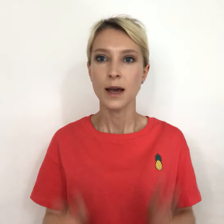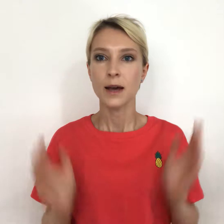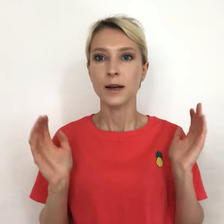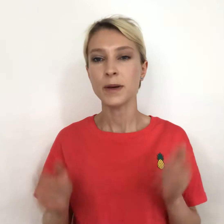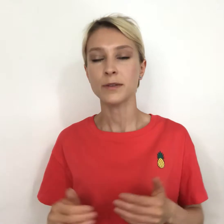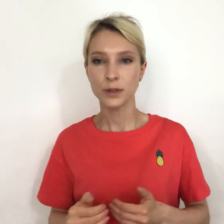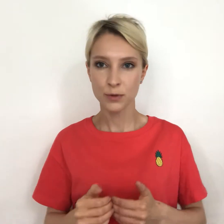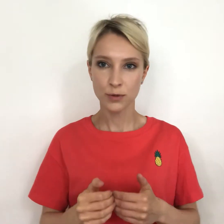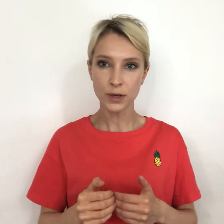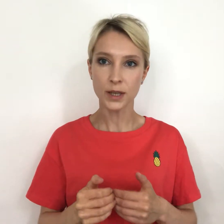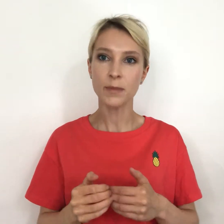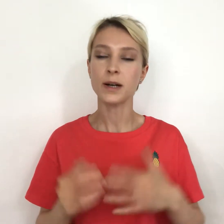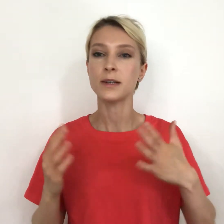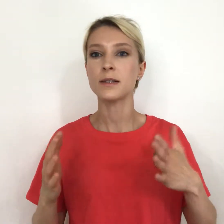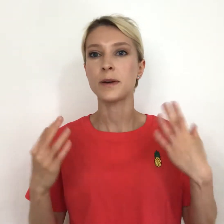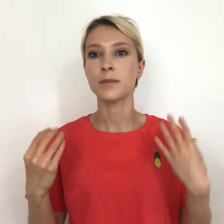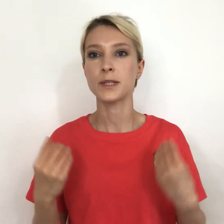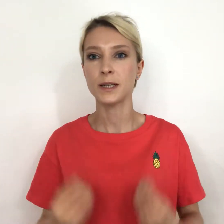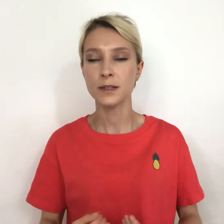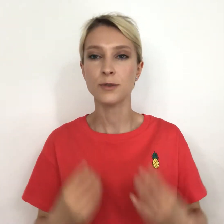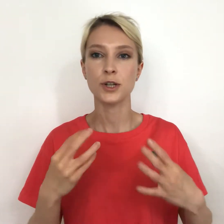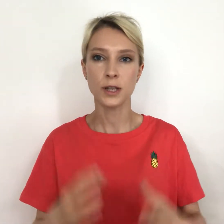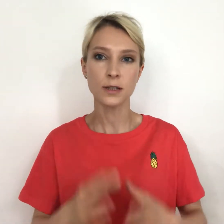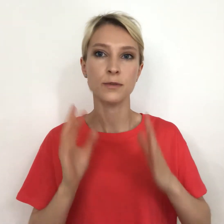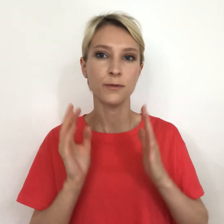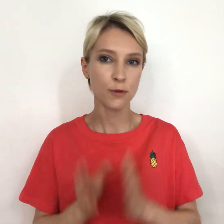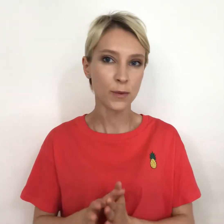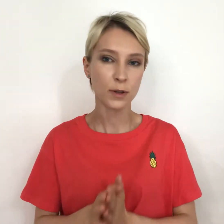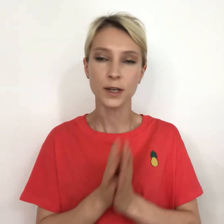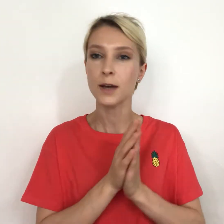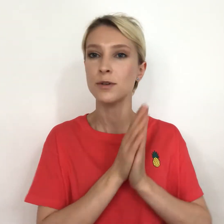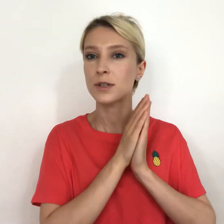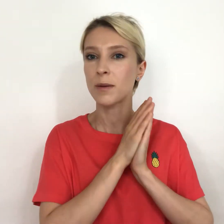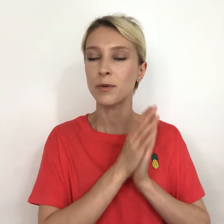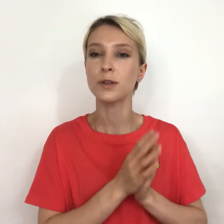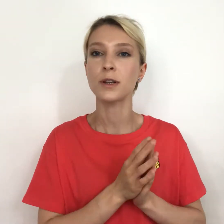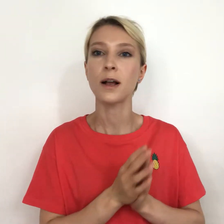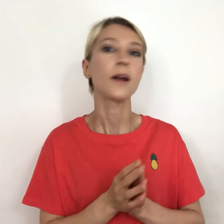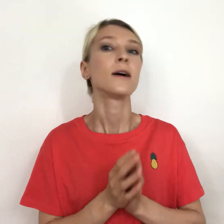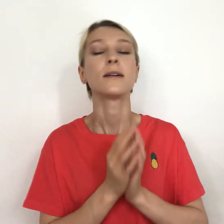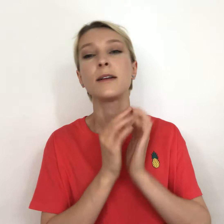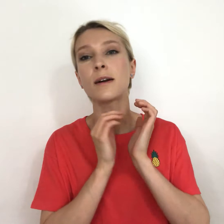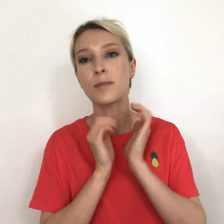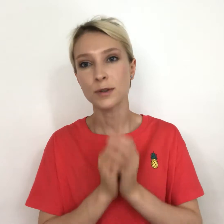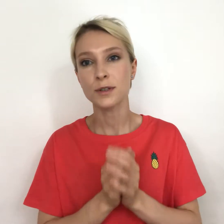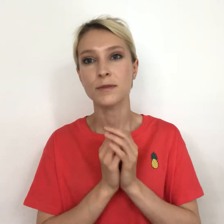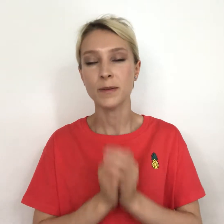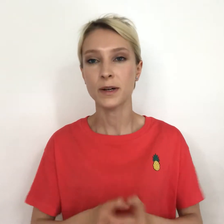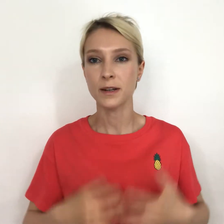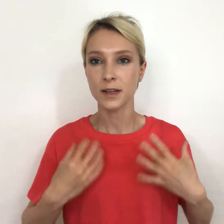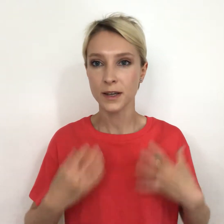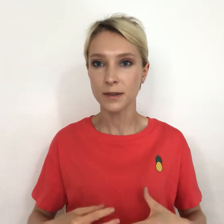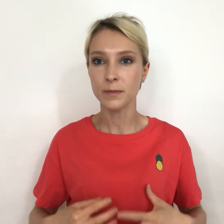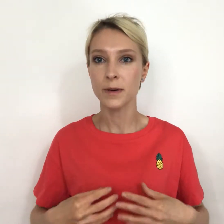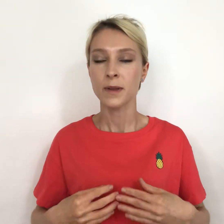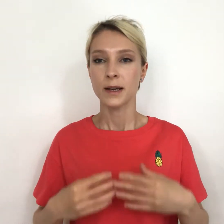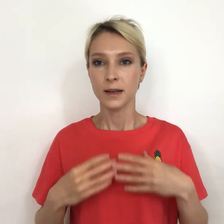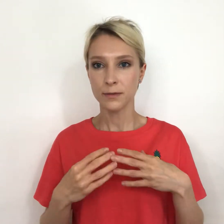Ребята, в этом же уроке я бы хотела с вами поделиться. Очень классная формула, я ее разработала для работы со своими клиентами. Эта